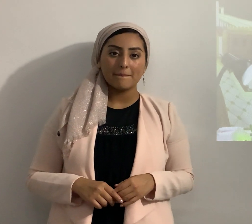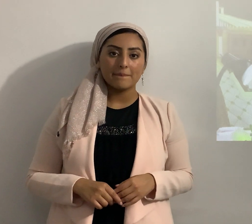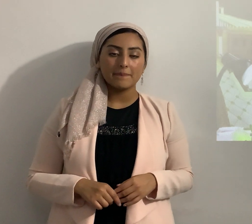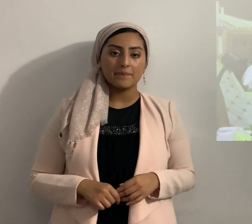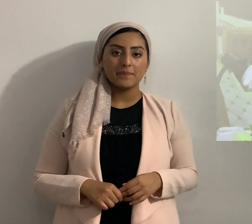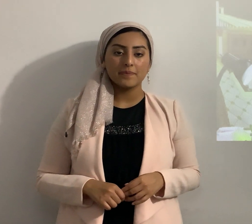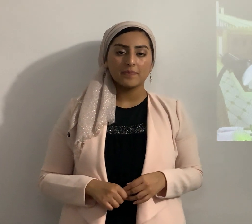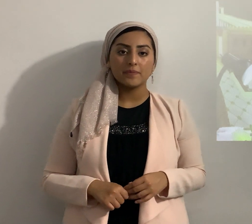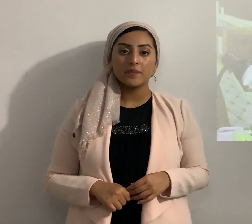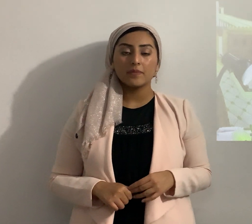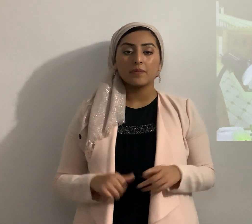dice sino que fuesen